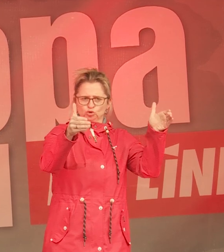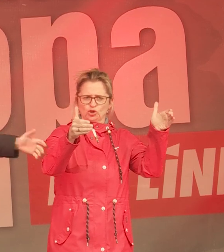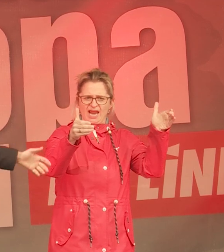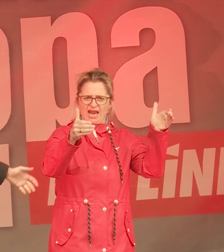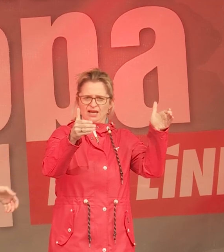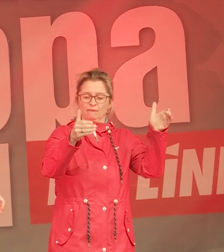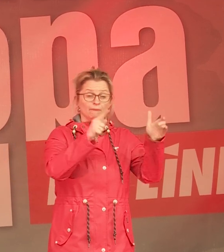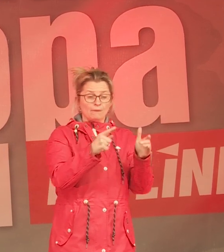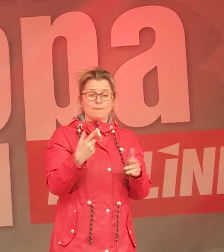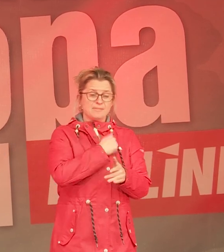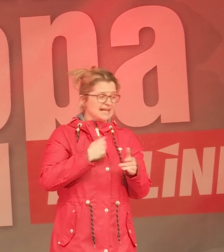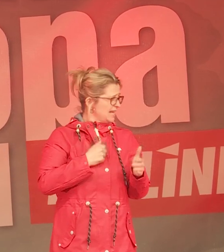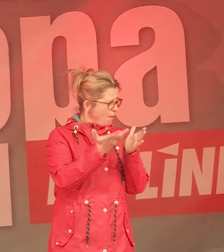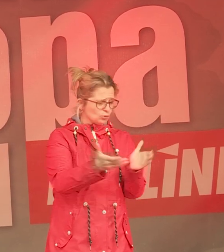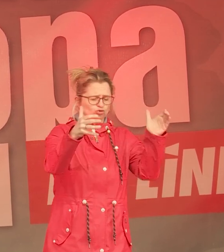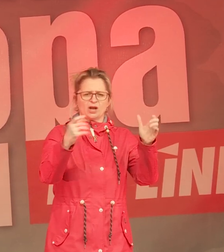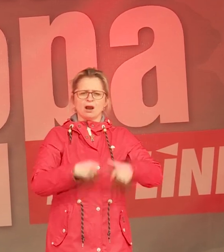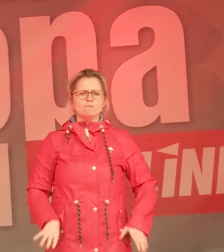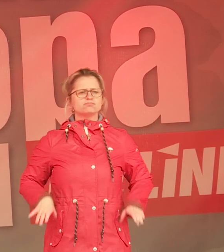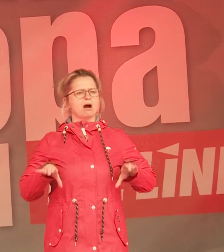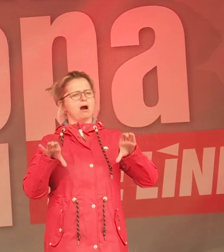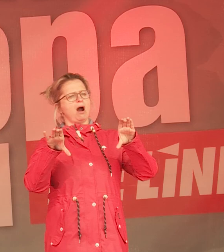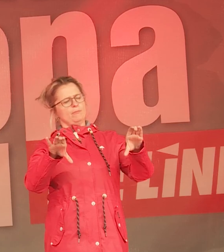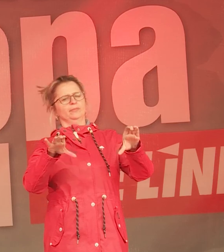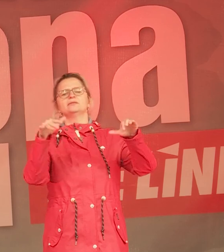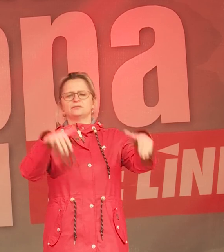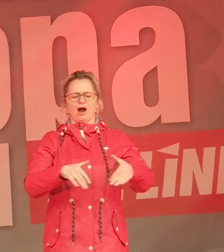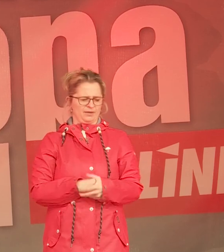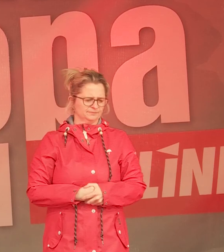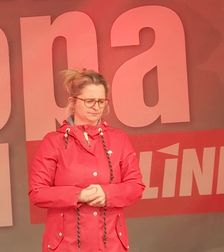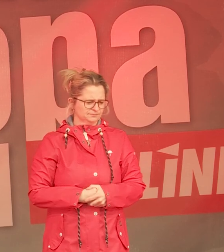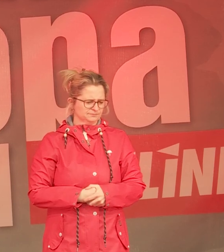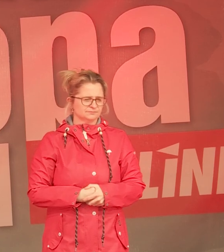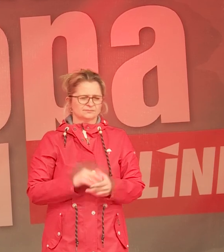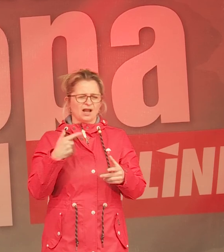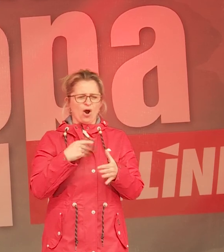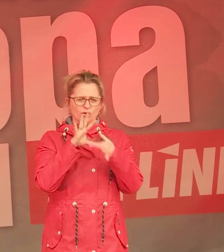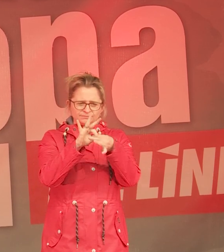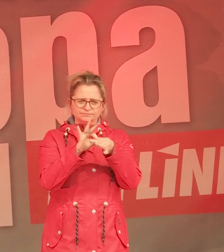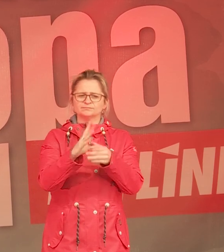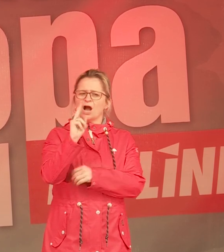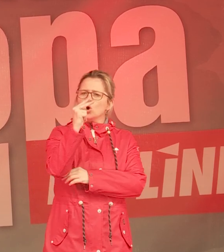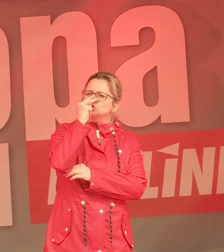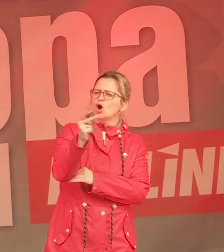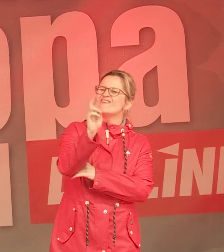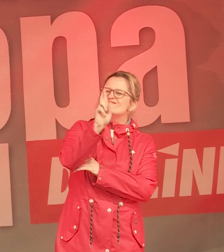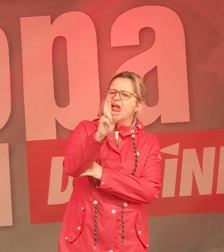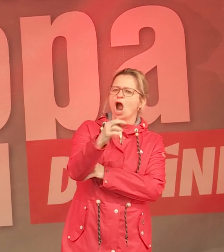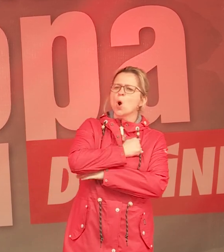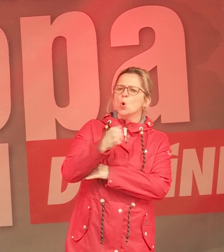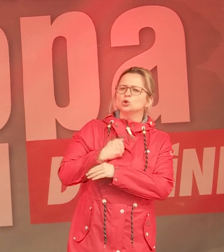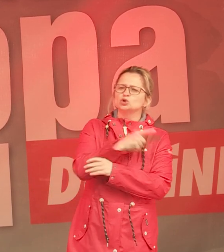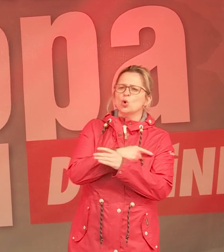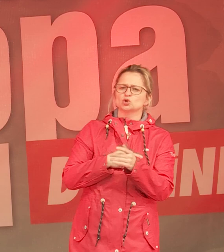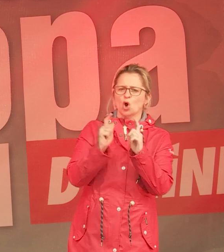da haben sie die allergrößten Taschen. Und natürlich hat das auch was damit zu tun, welche Rüstungskonzerne dort vorstellig werden, wie